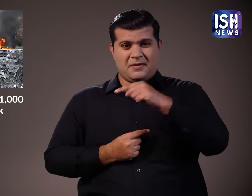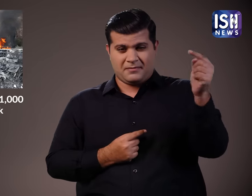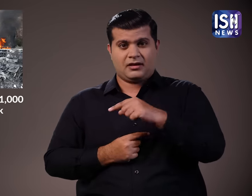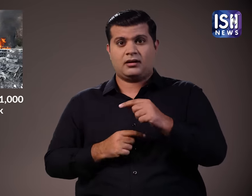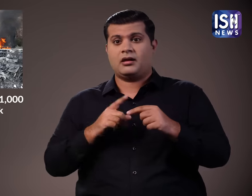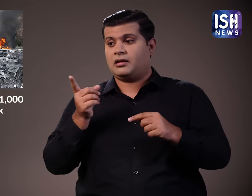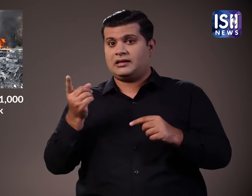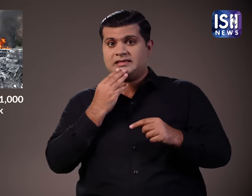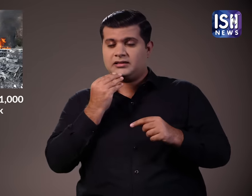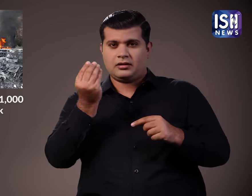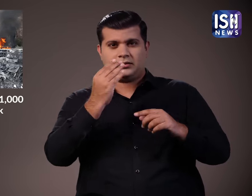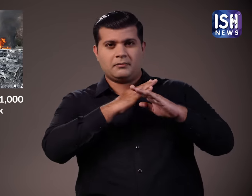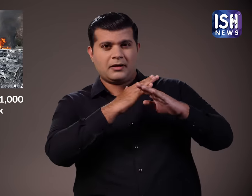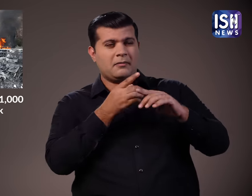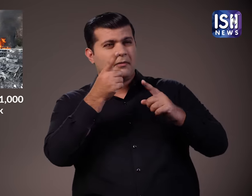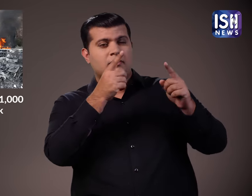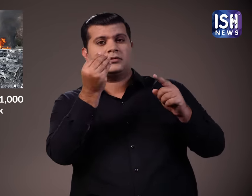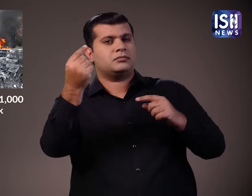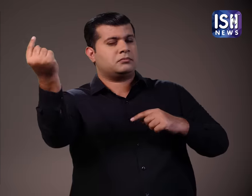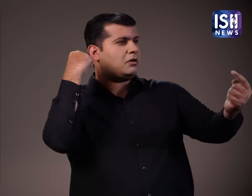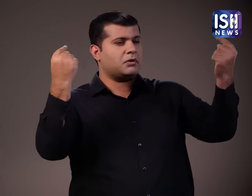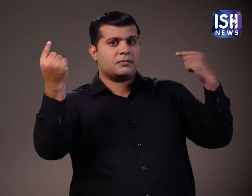ने जमीन और मारोतों पर हमला किया।